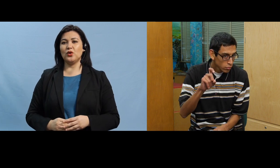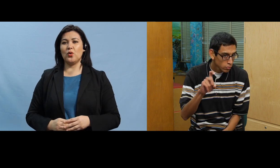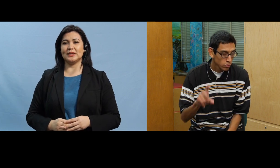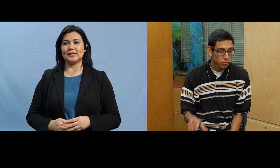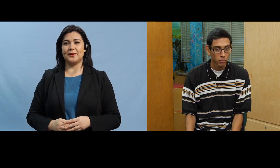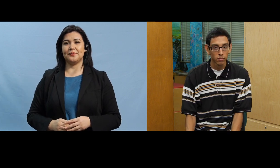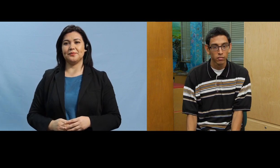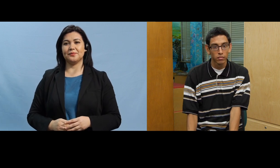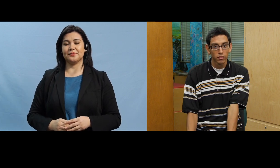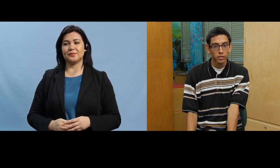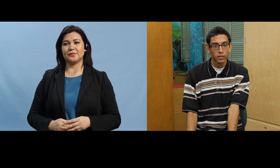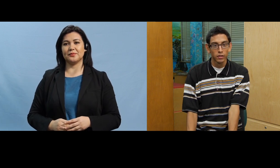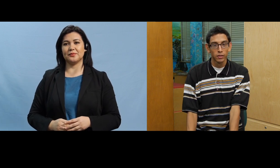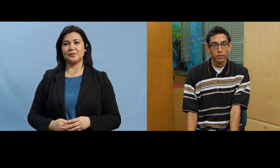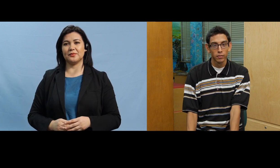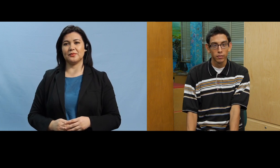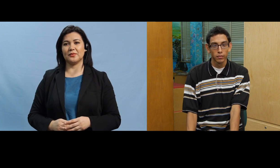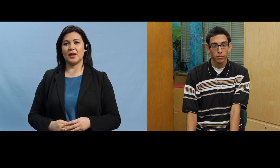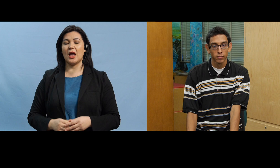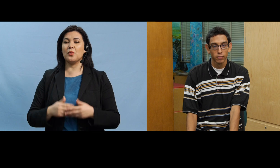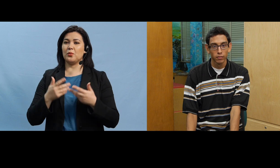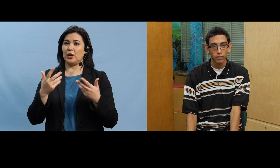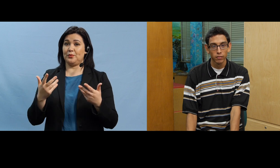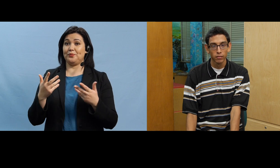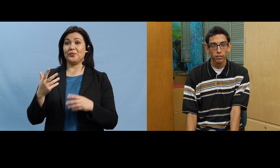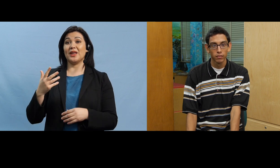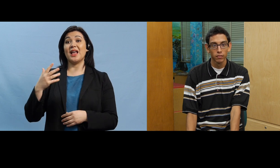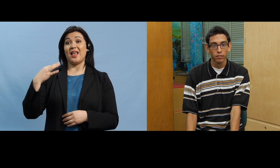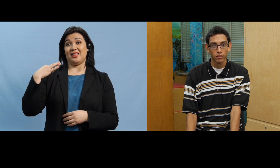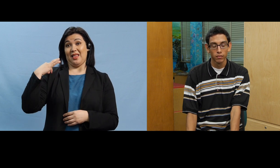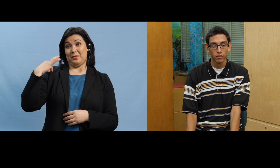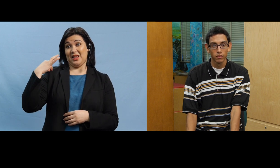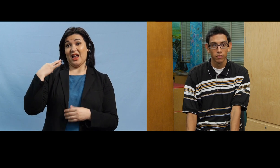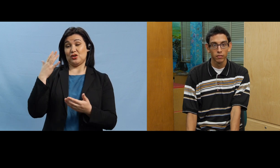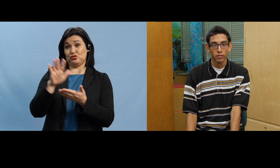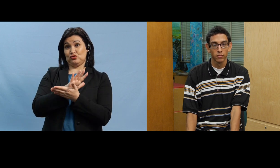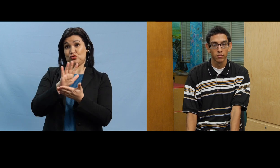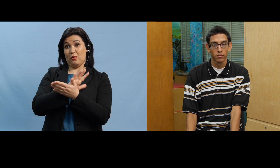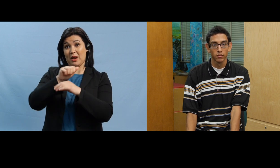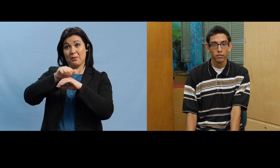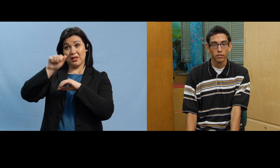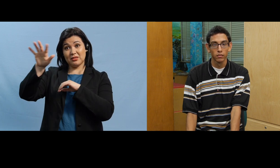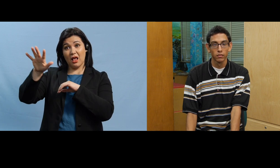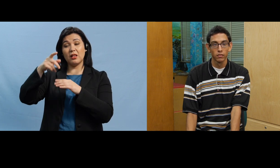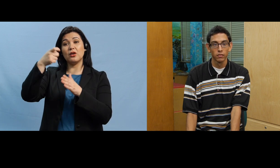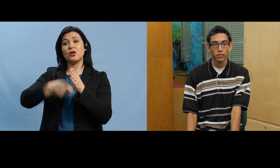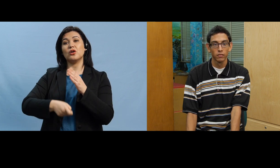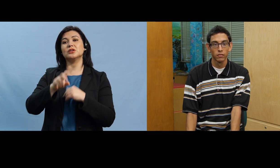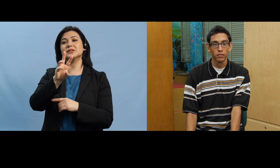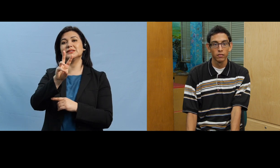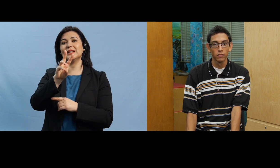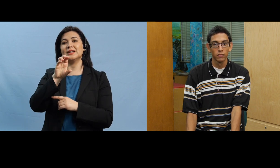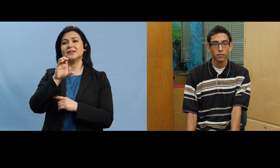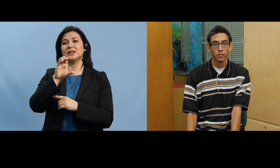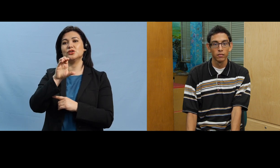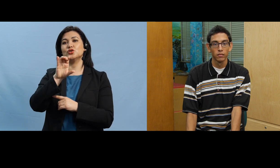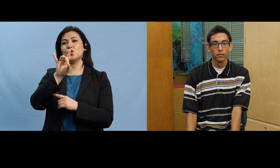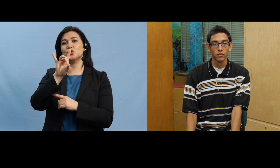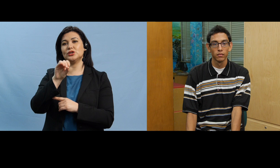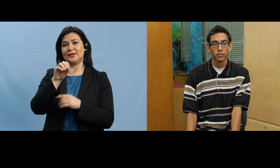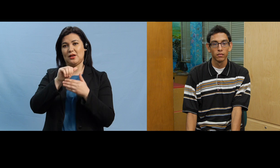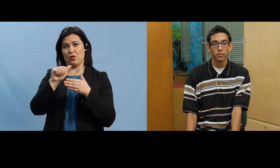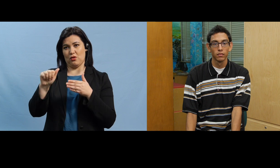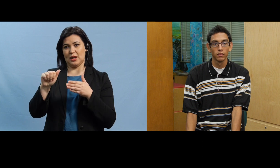y cuánto cuesta bueno la aplicación para mandarla a la oficina de migración te va a costar 680 dólares